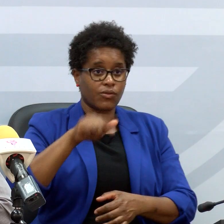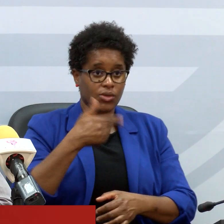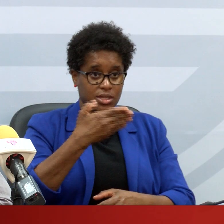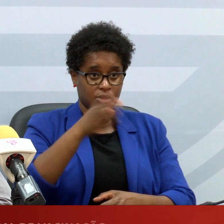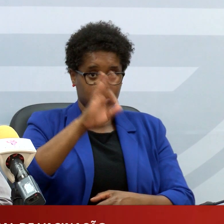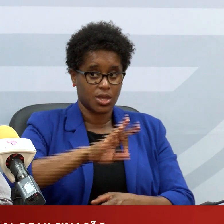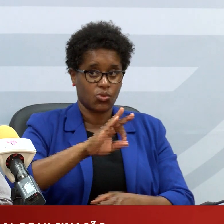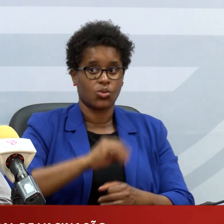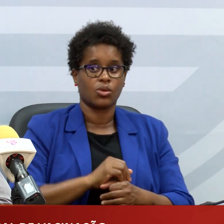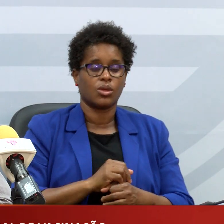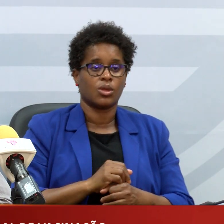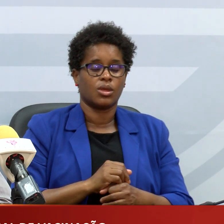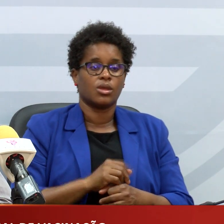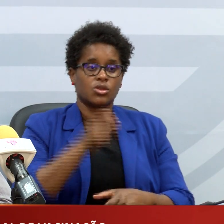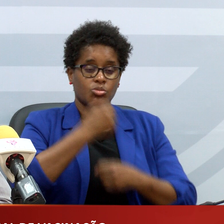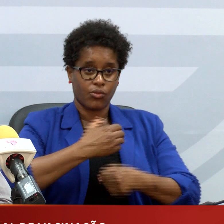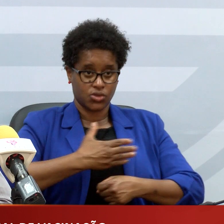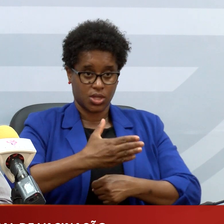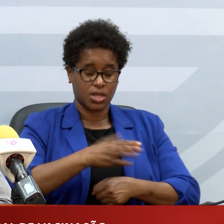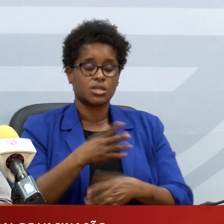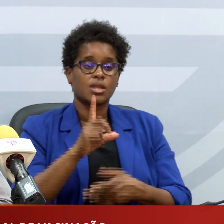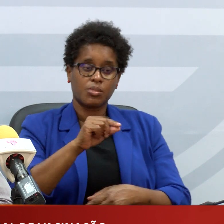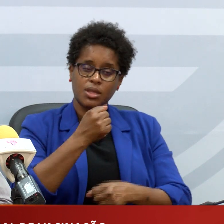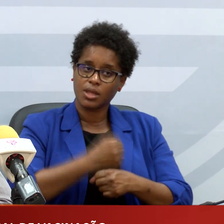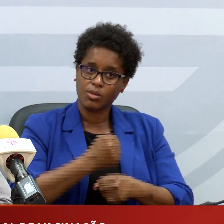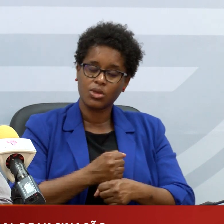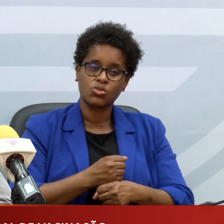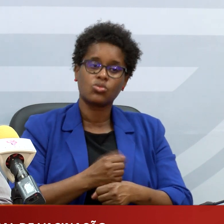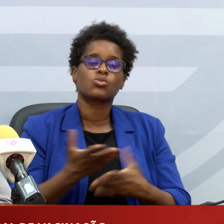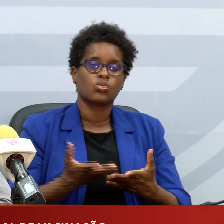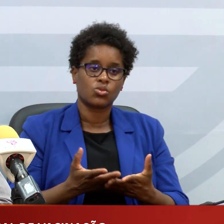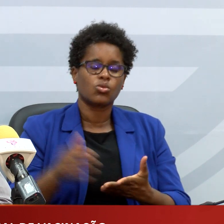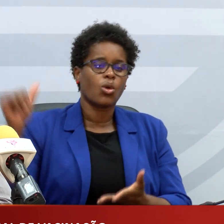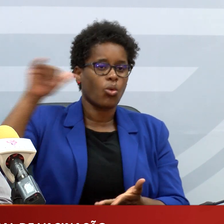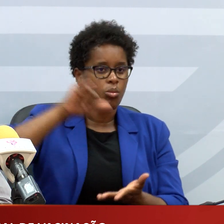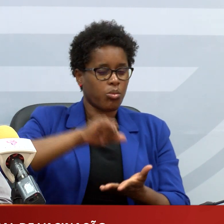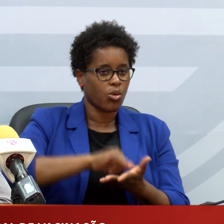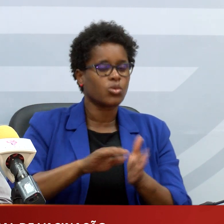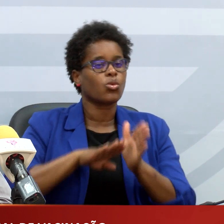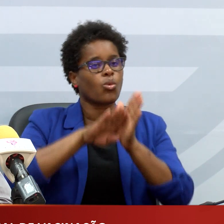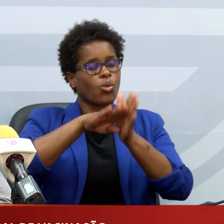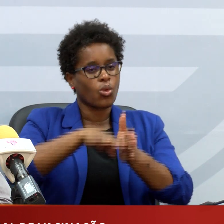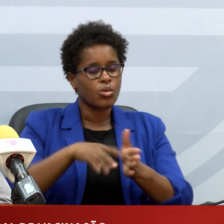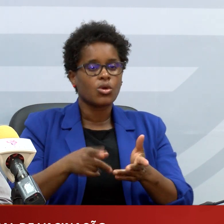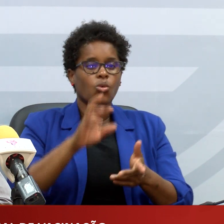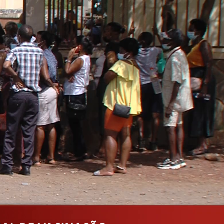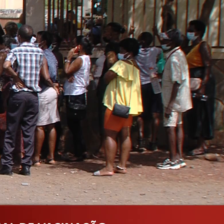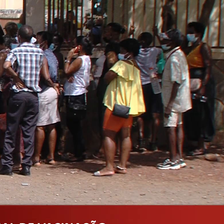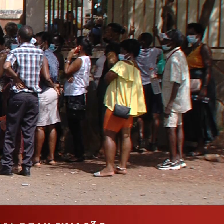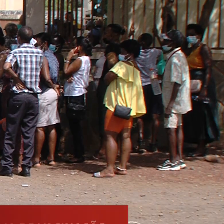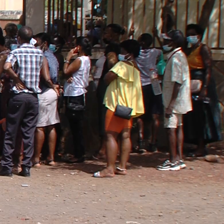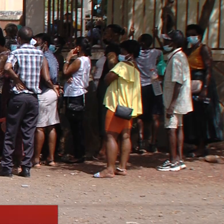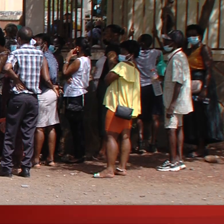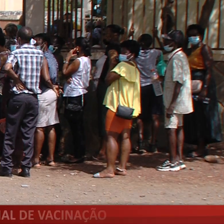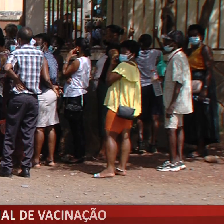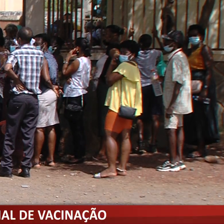Ao fazer o ponto de situação da pandemia no país, o Diretor Nacional da Saúde deu conta de uma maior adição